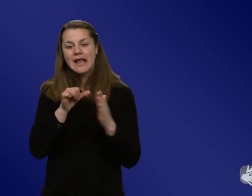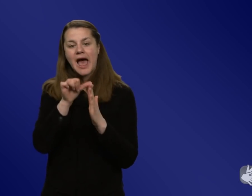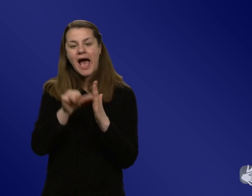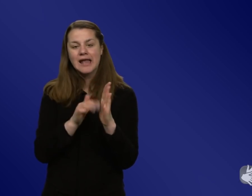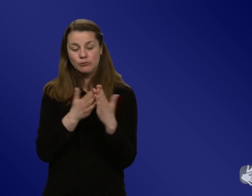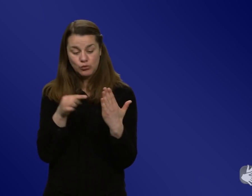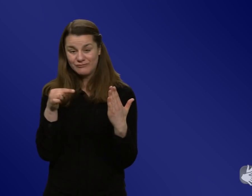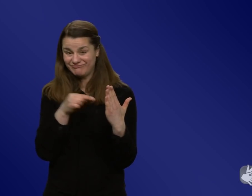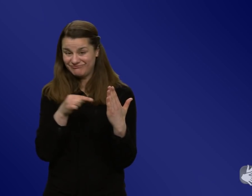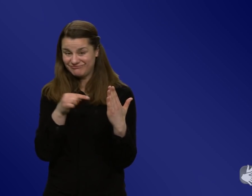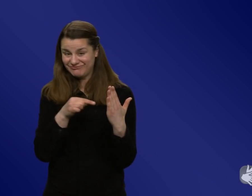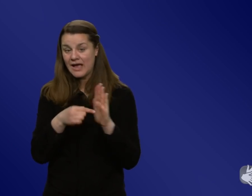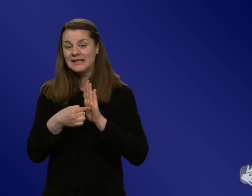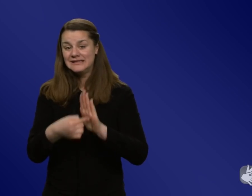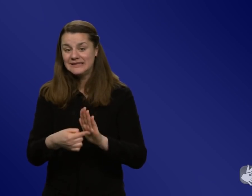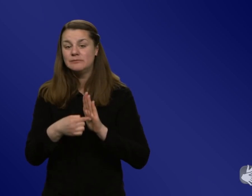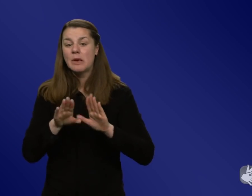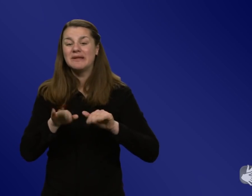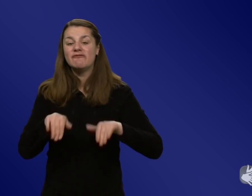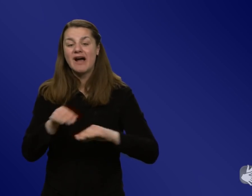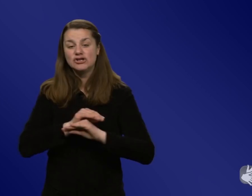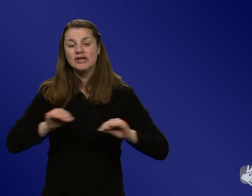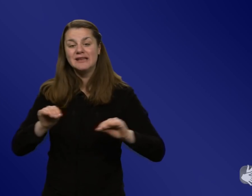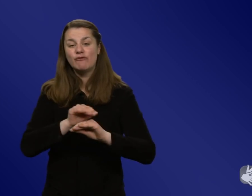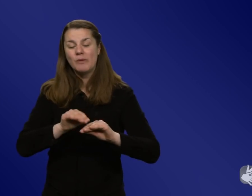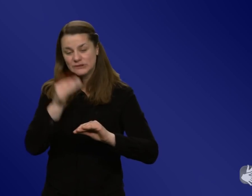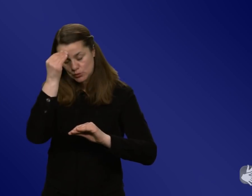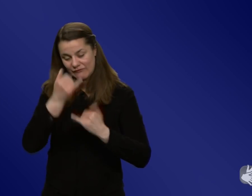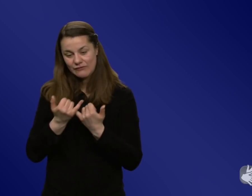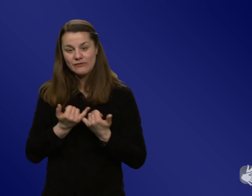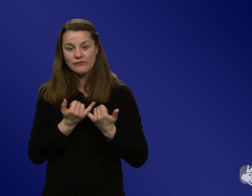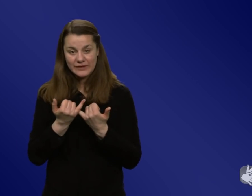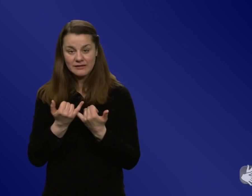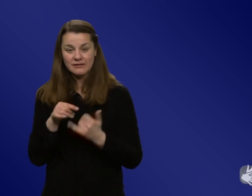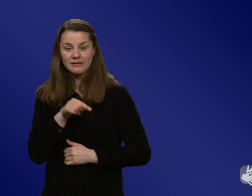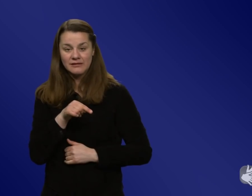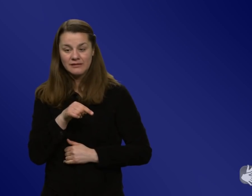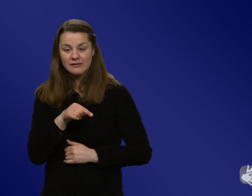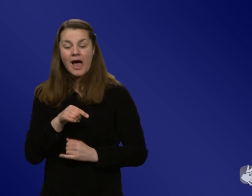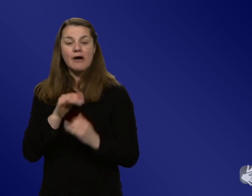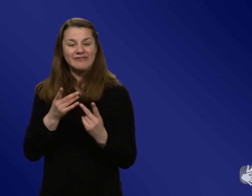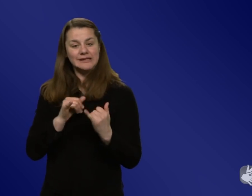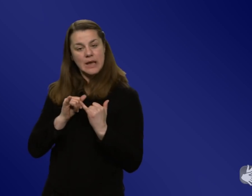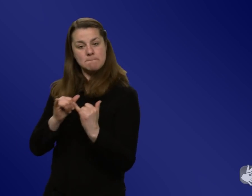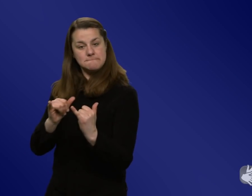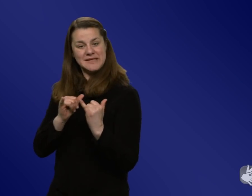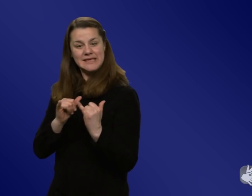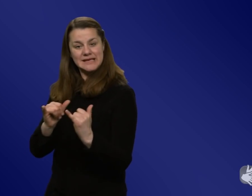zum Umgang mit Falschinformationen. Und auch diese Kommunikation kann ja von Peers kommen. Und was wir im Gesundheitsbereich nicht